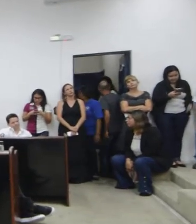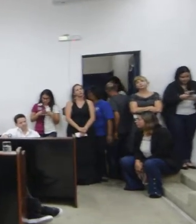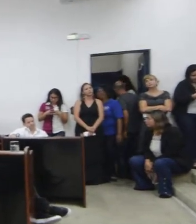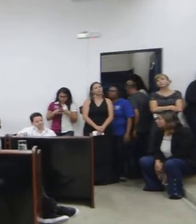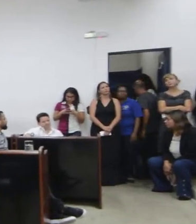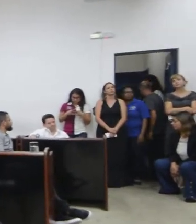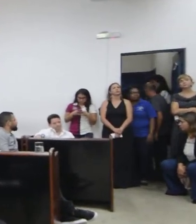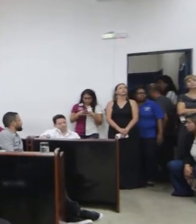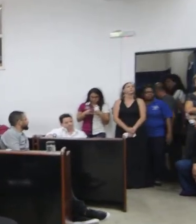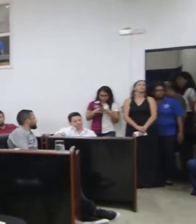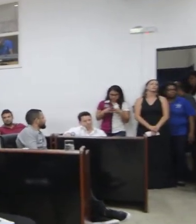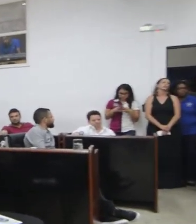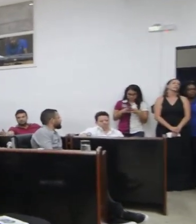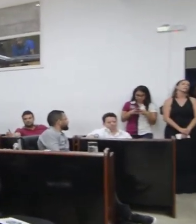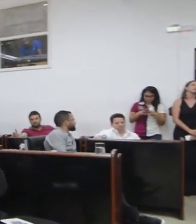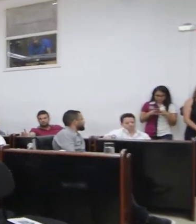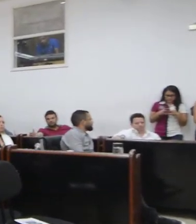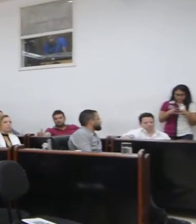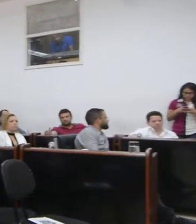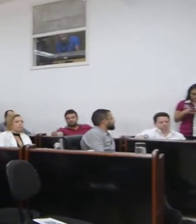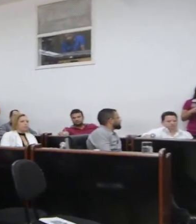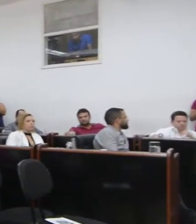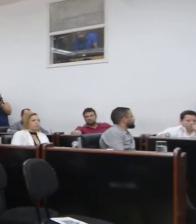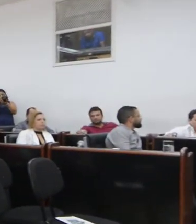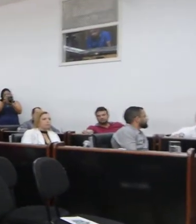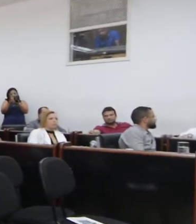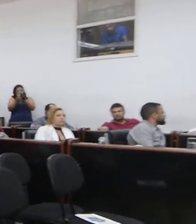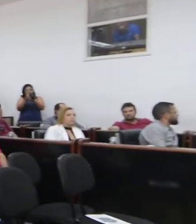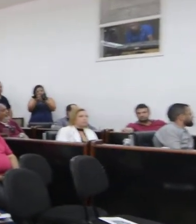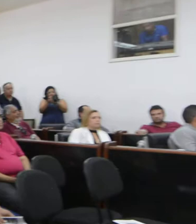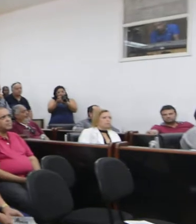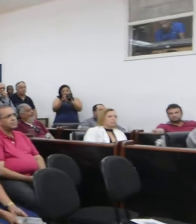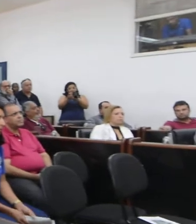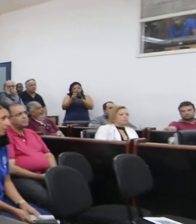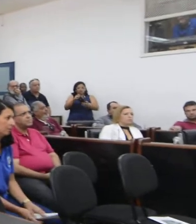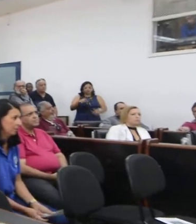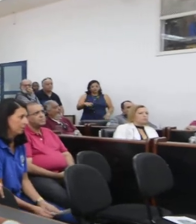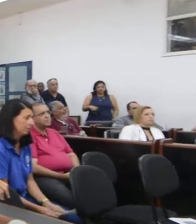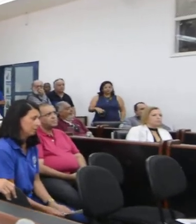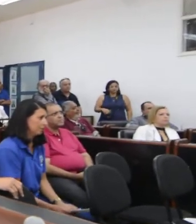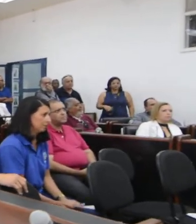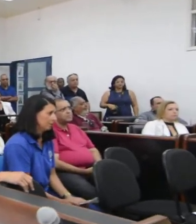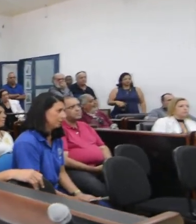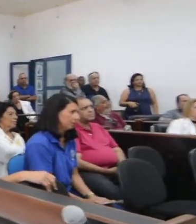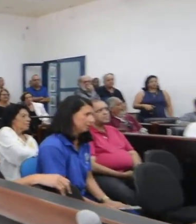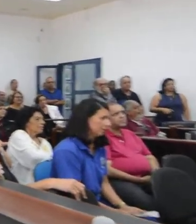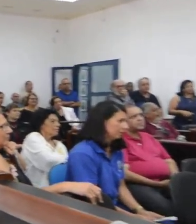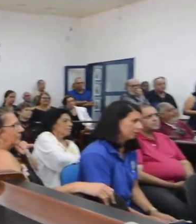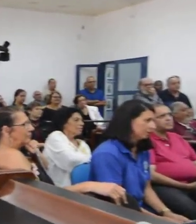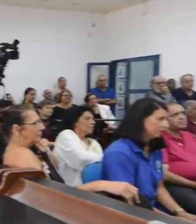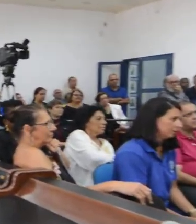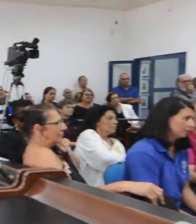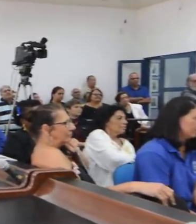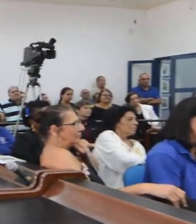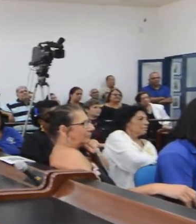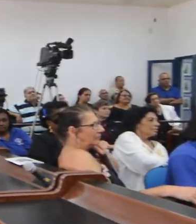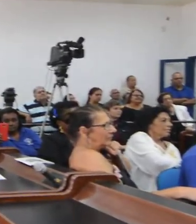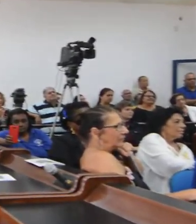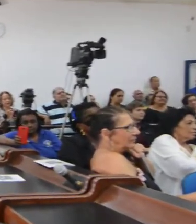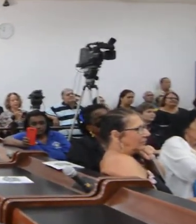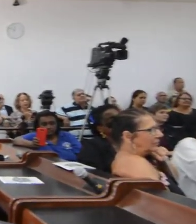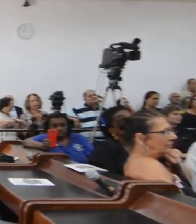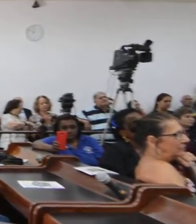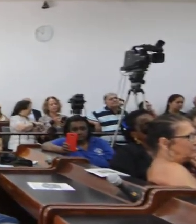abraçou, botou embaixo do braço o projeto, falou assim, vou fazer, e vamos realizar o projeto, porque vai terminar a segunda edição. E o único